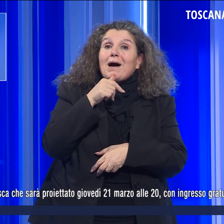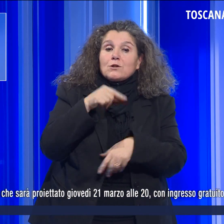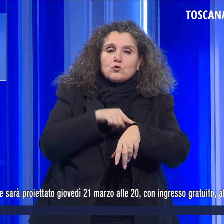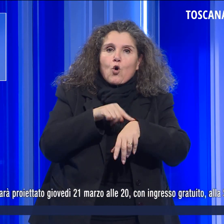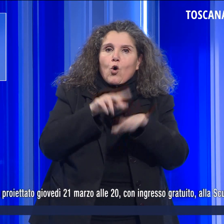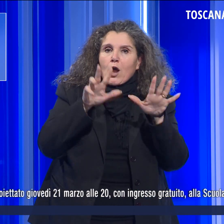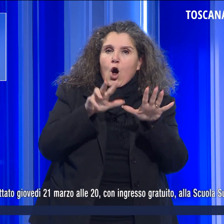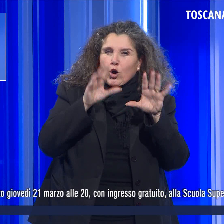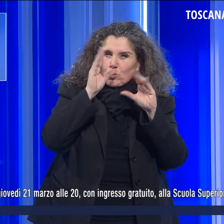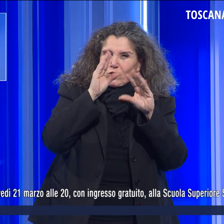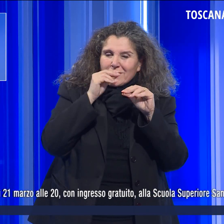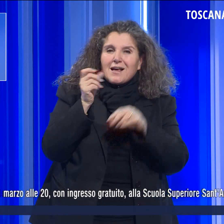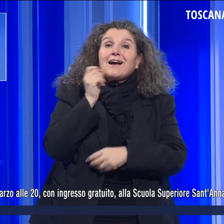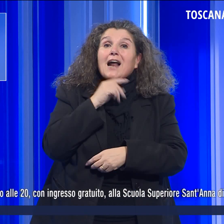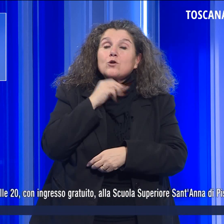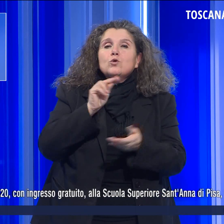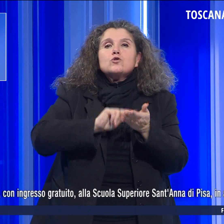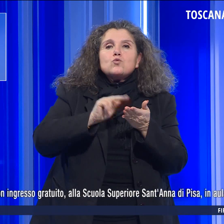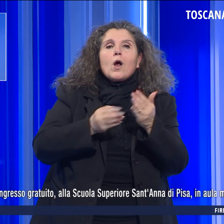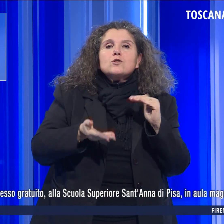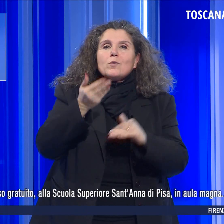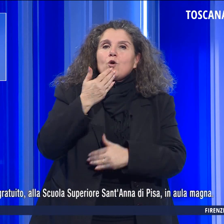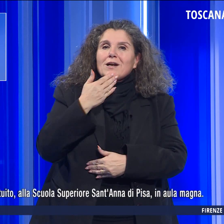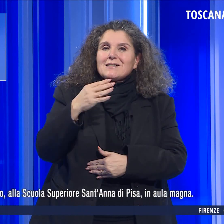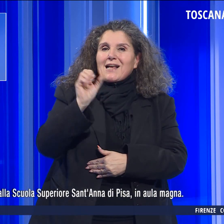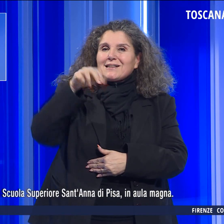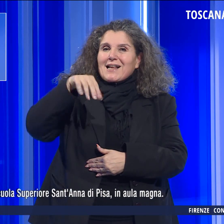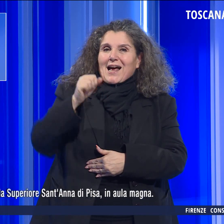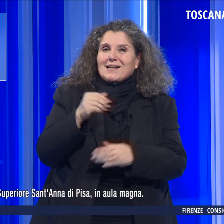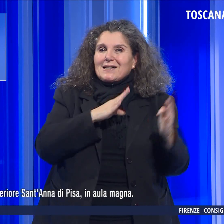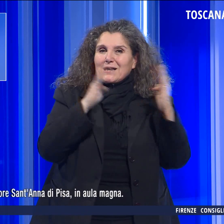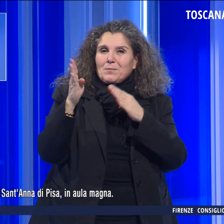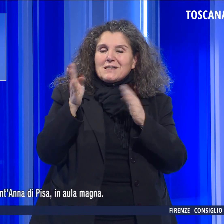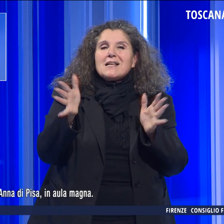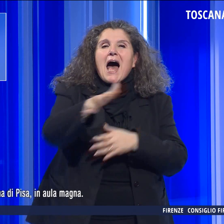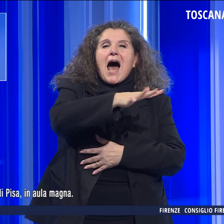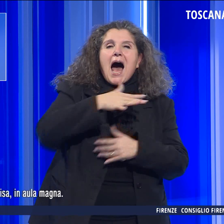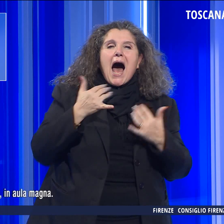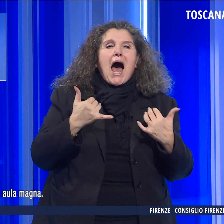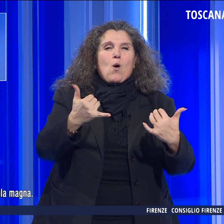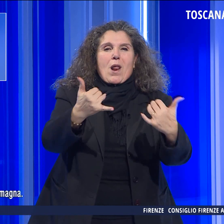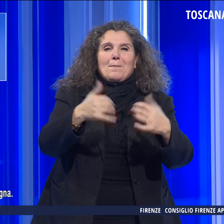ingresso gratuito alla Scuola Superore Sant'Anna di Pisa, in Aula Magna.